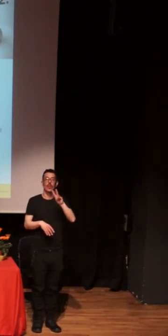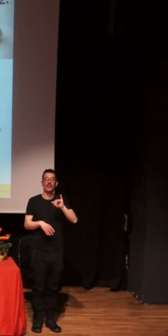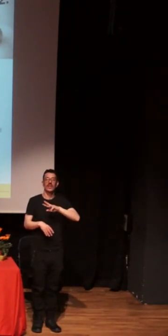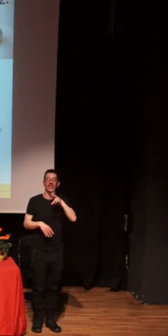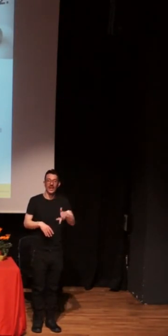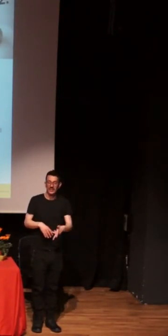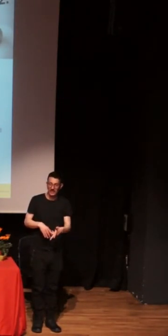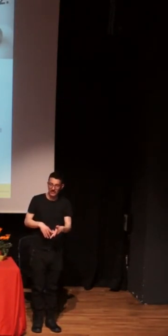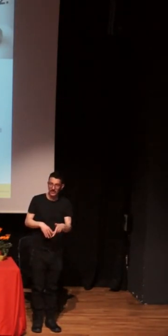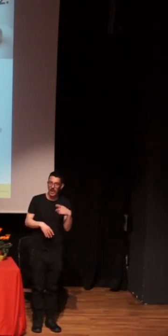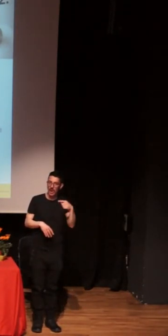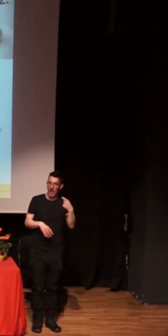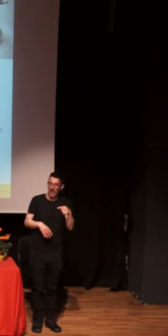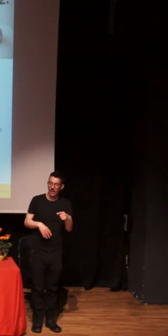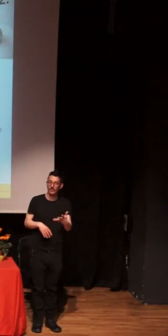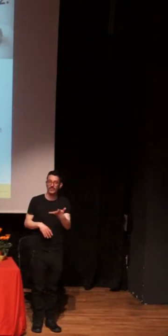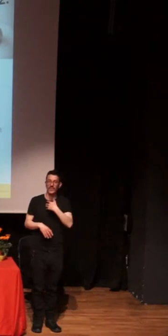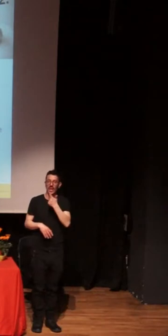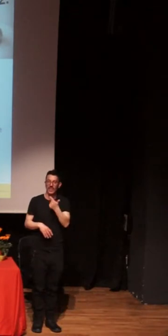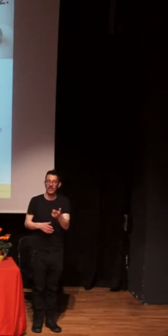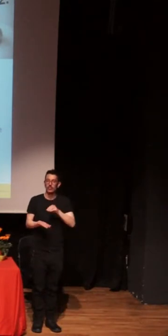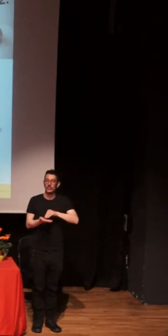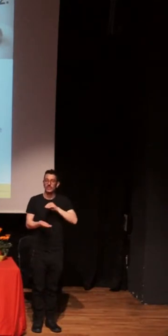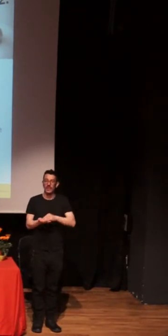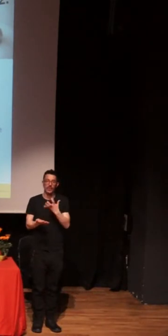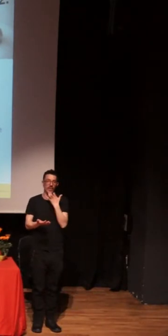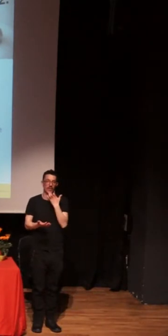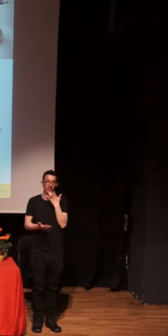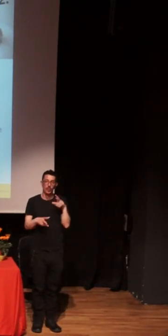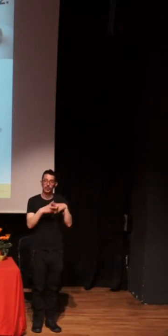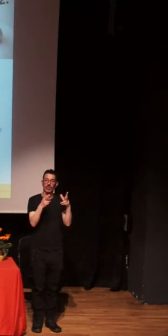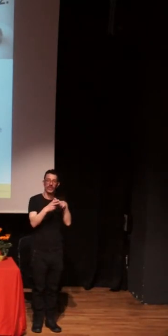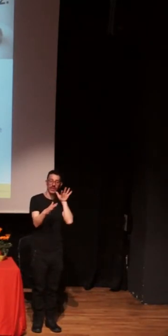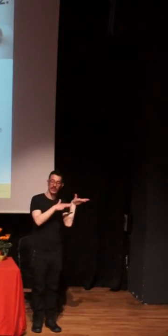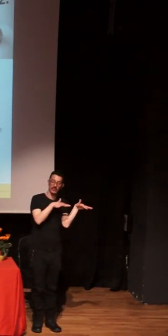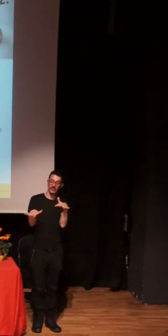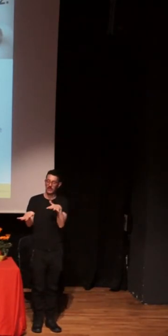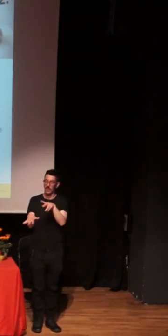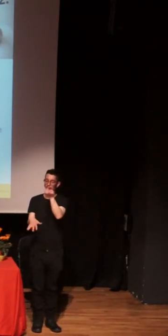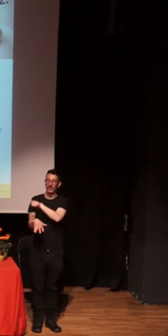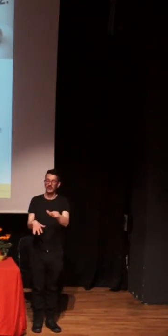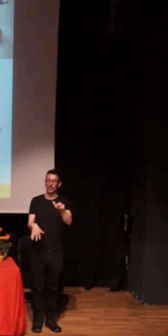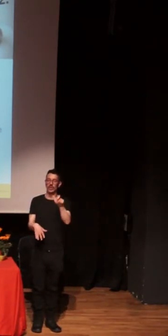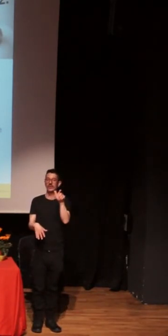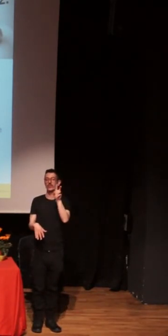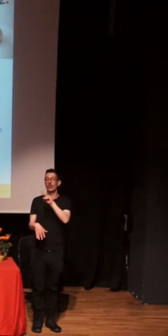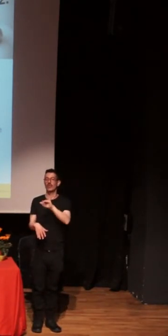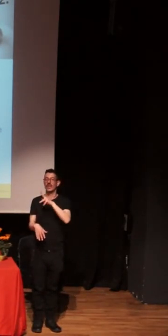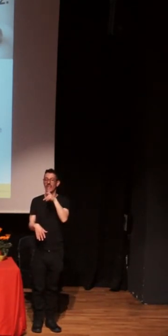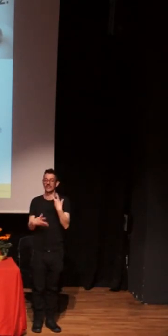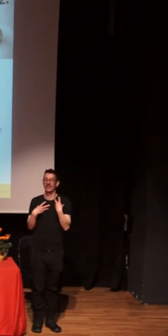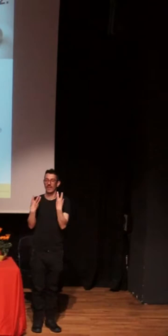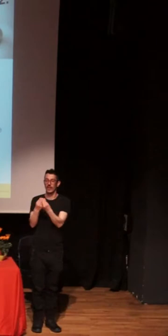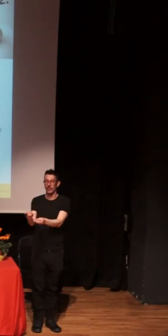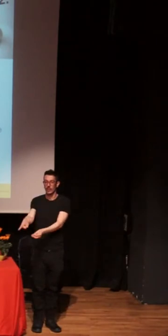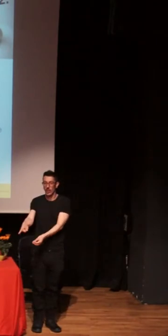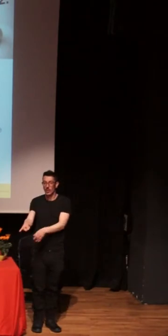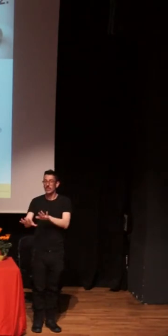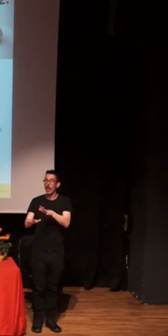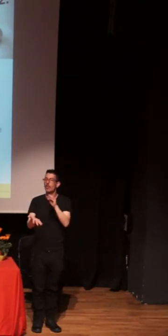Que lo pensamos muchas veces como de la sociedad hacia las personas con VIH, pero muchas veces no nos damos cuenta en el espacio que